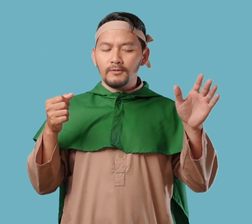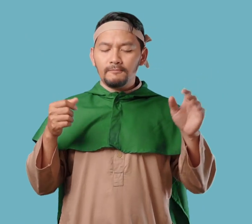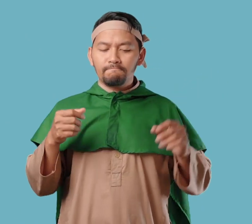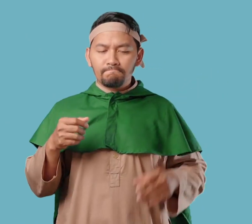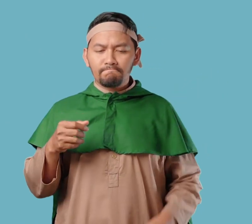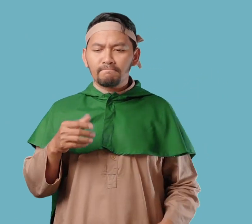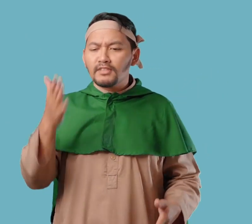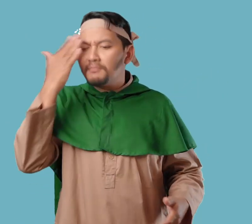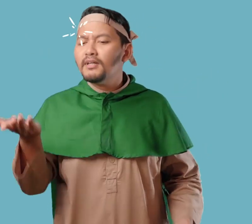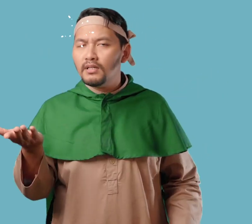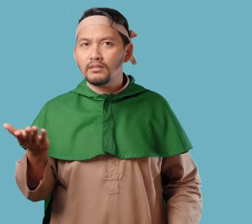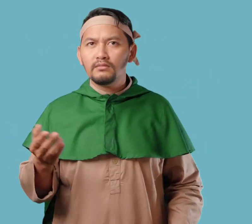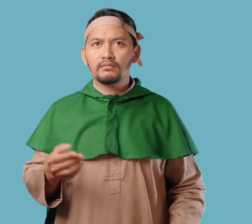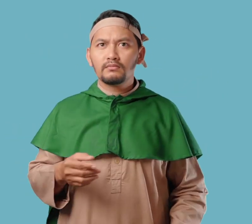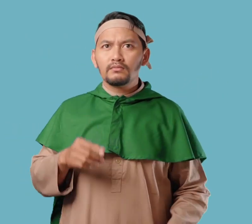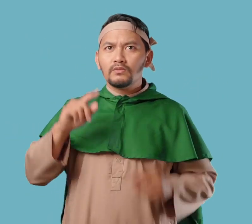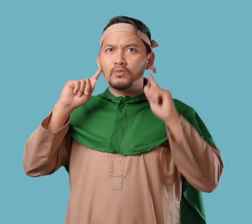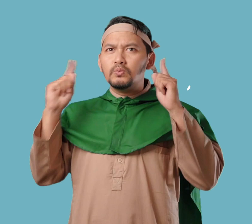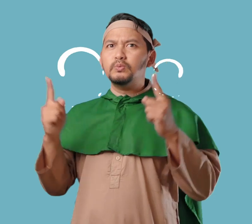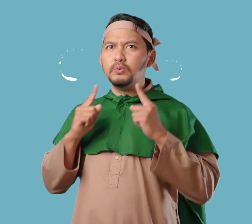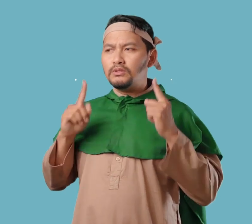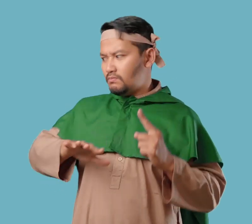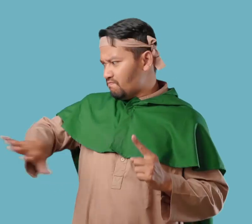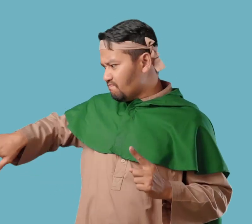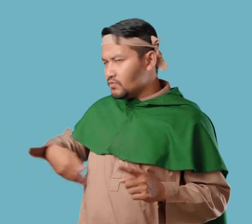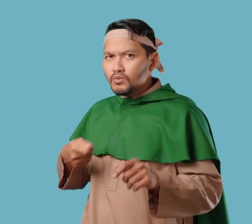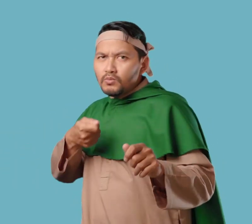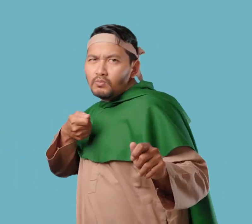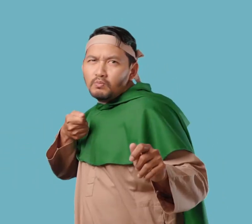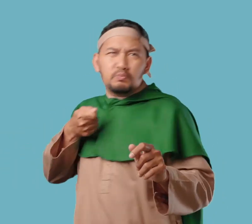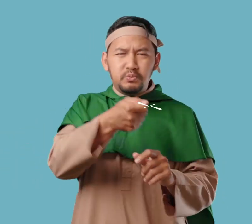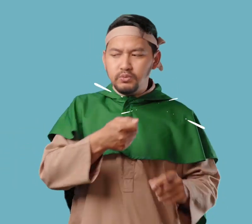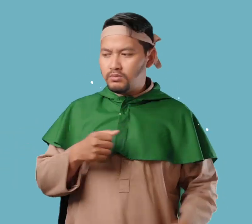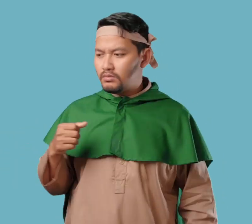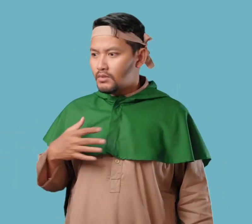Abu Tolib Agar ia berhati-hati terhadap rencana jahat orang Yahudi